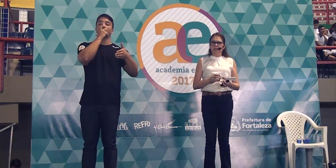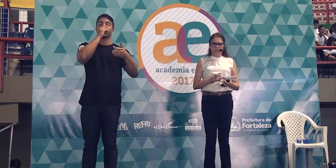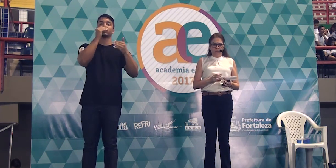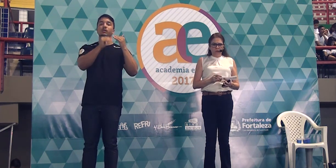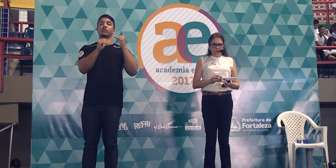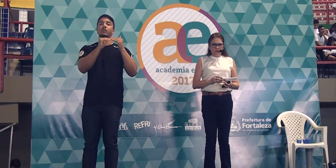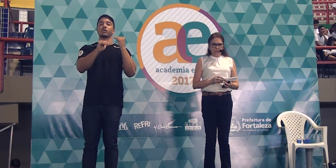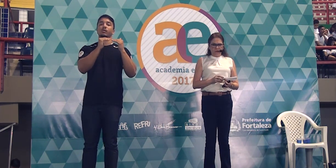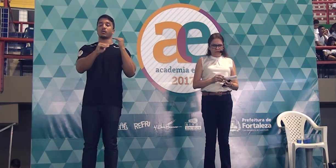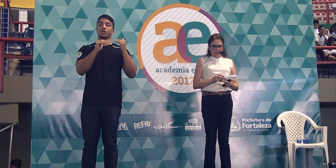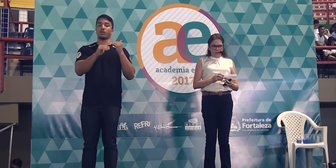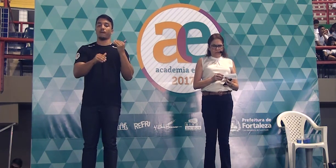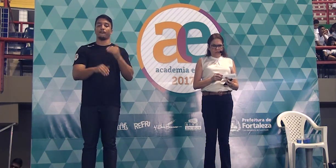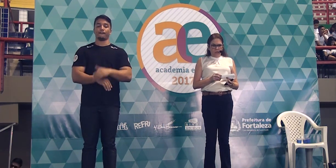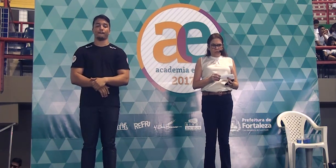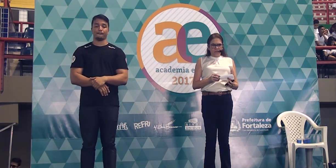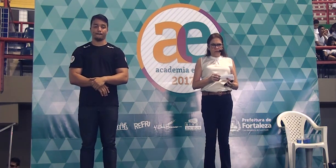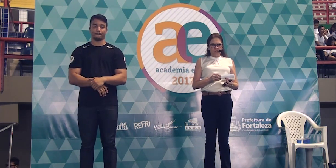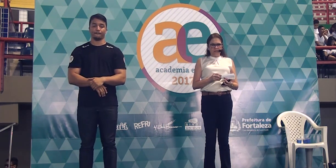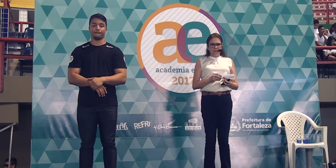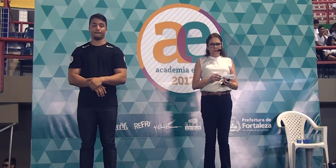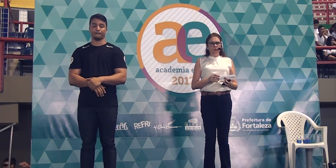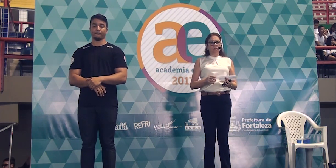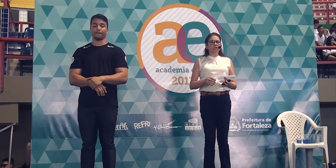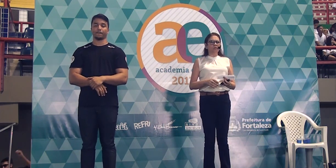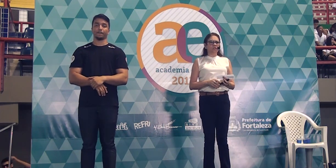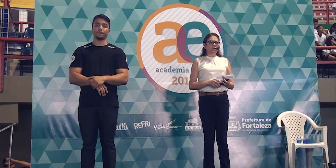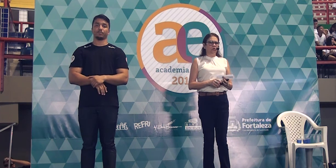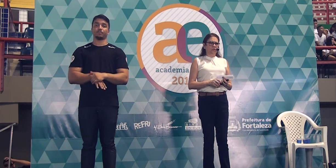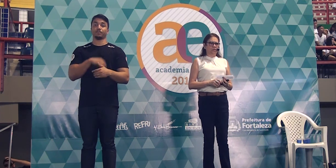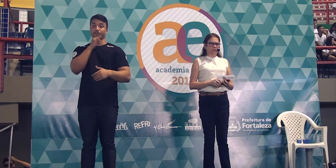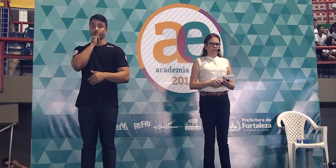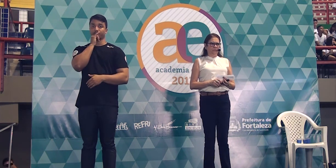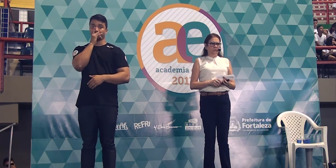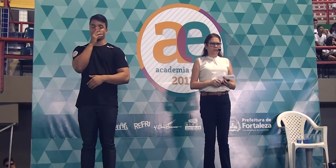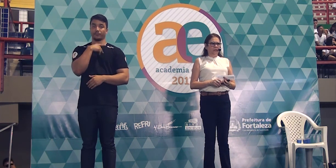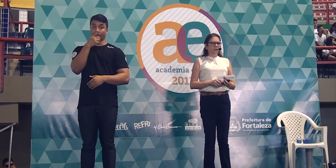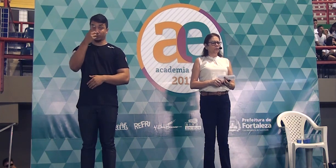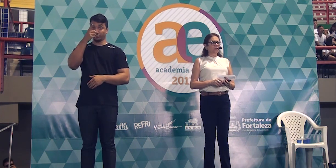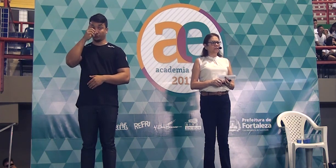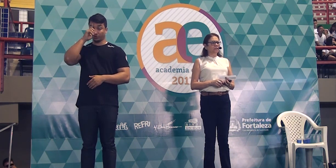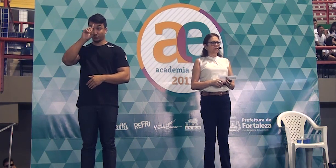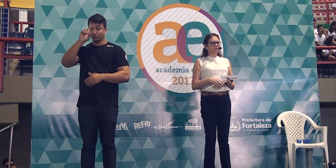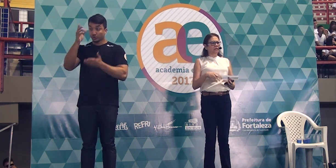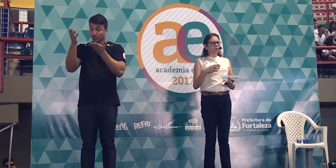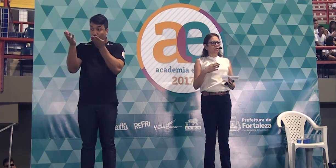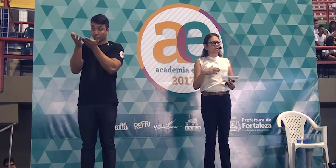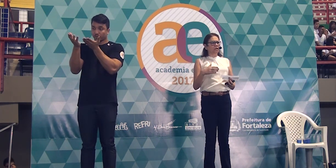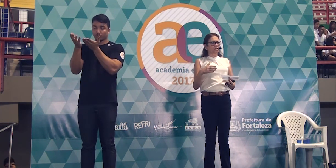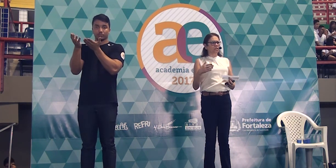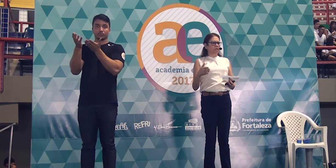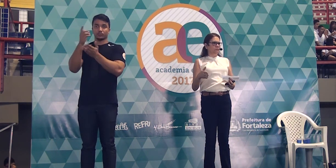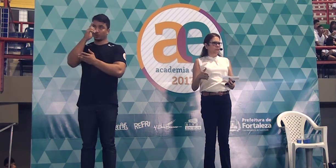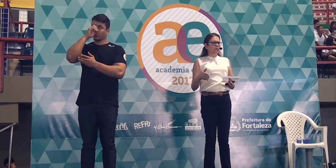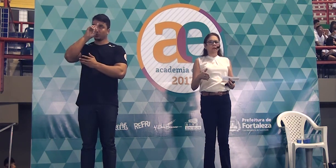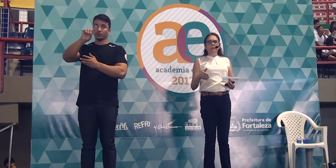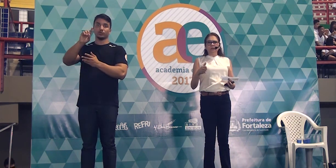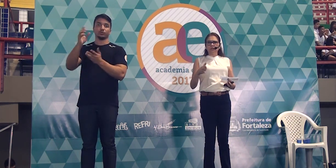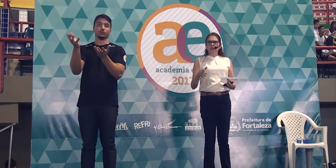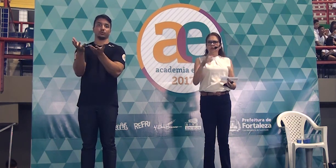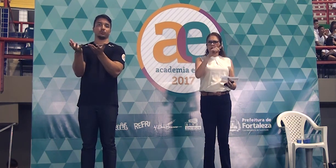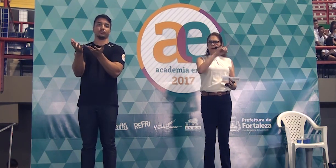incoerência. Vamos para a frente. Quando eu digo assim, nos dias de hoje, eu não preciso dizer nos dias de,